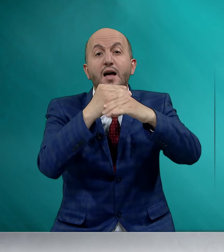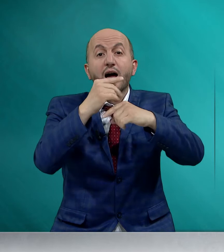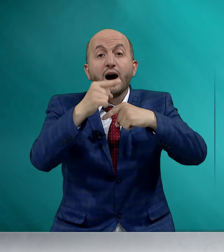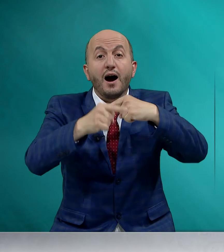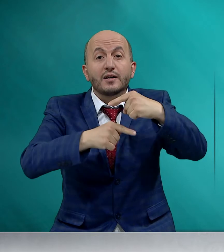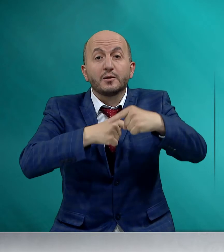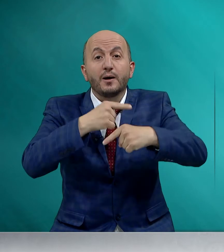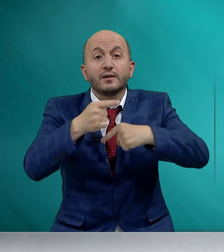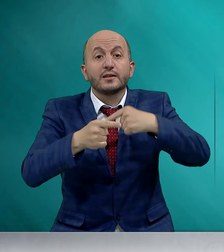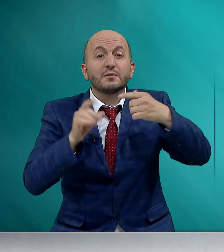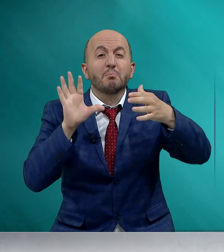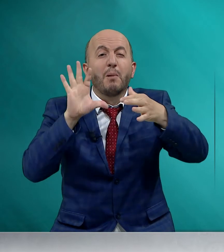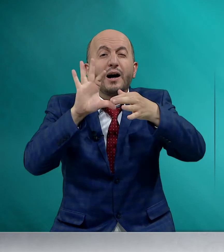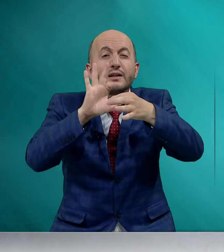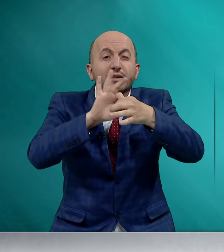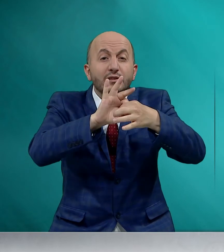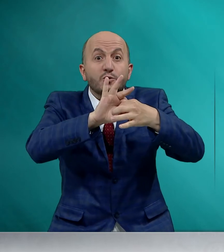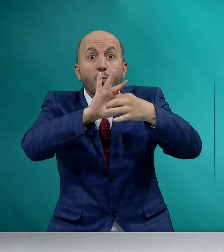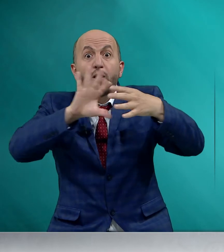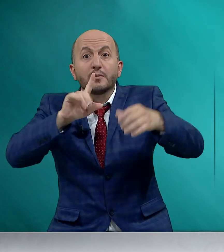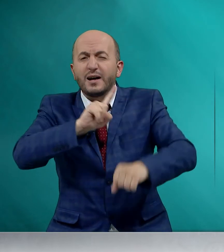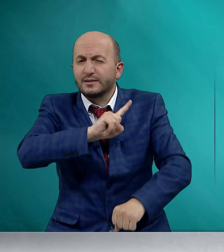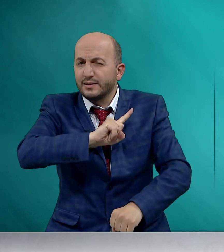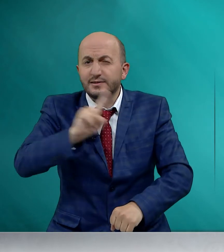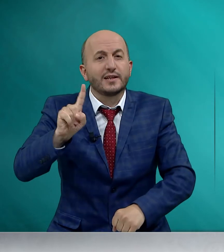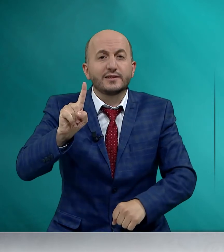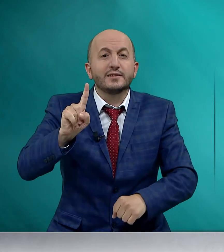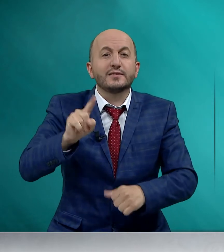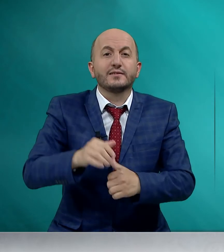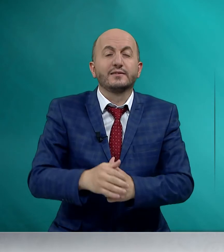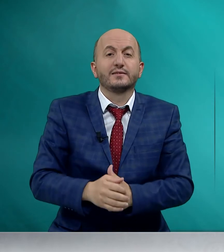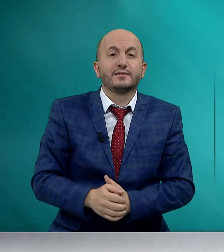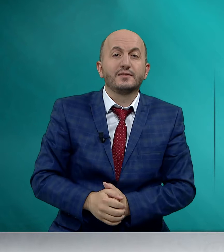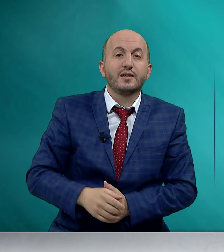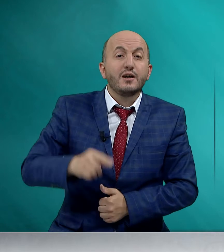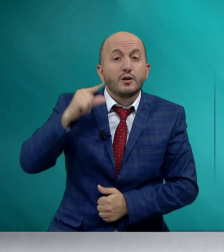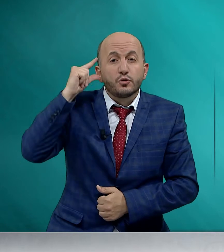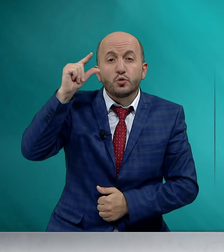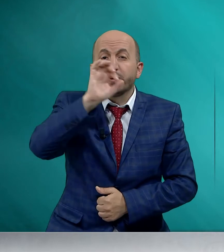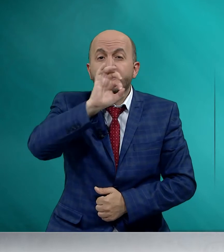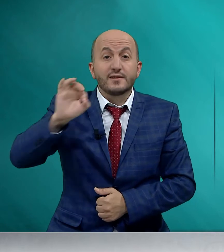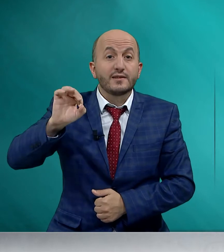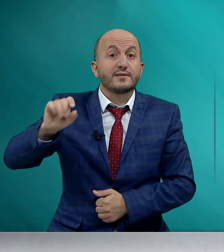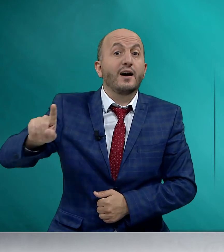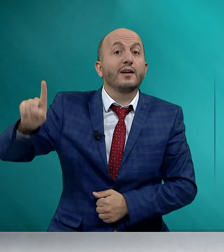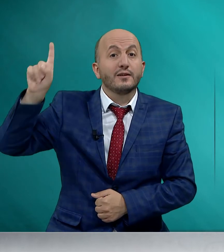Akrabalık bağlarını koparmaktan sakının. Şüphesiz Allah